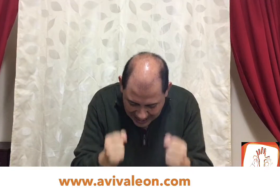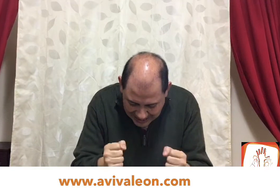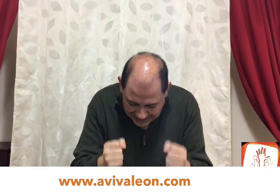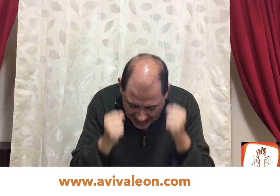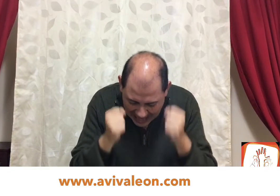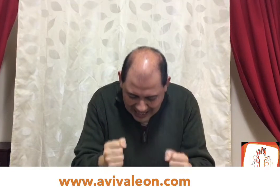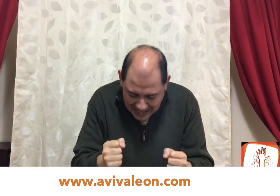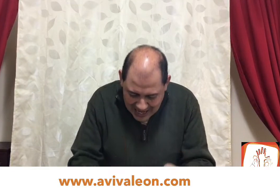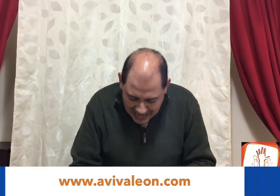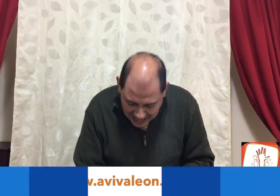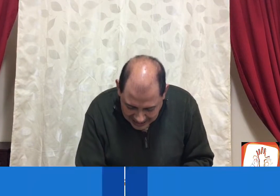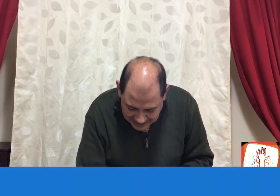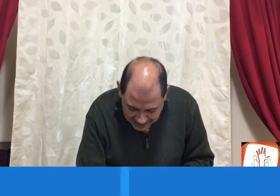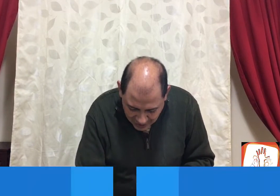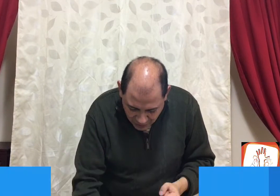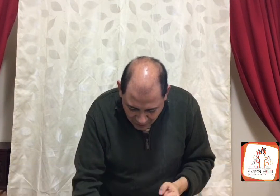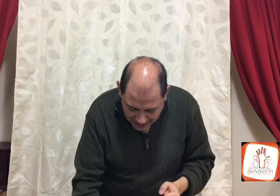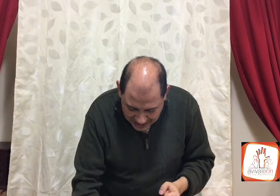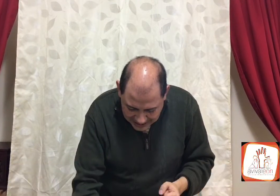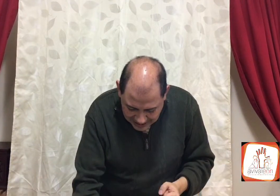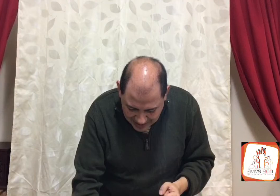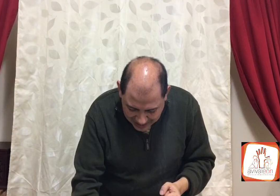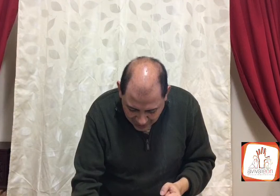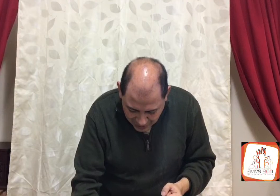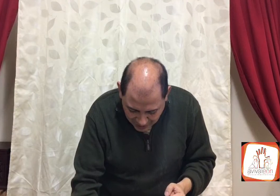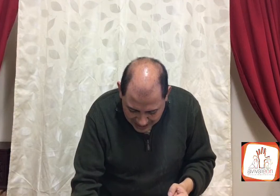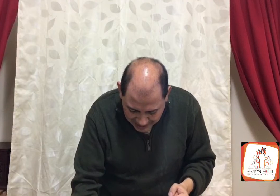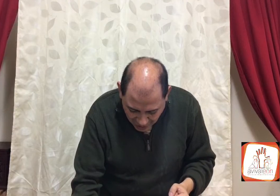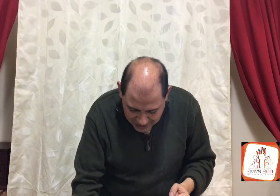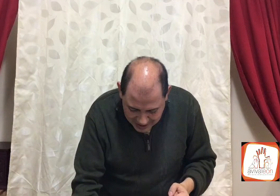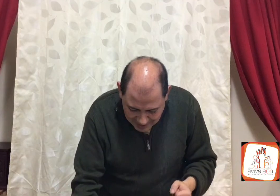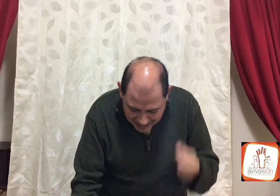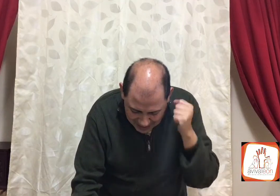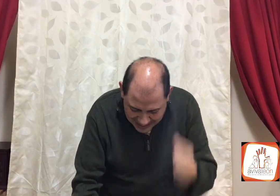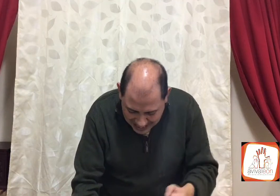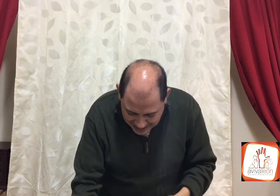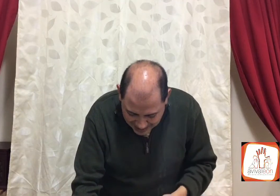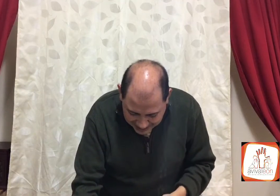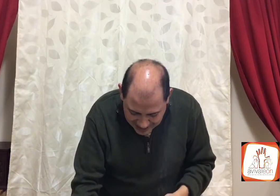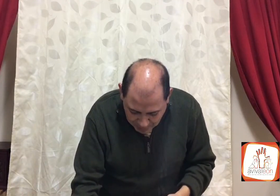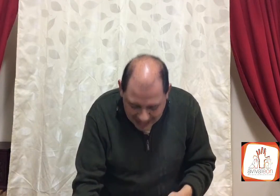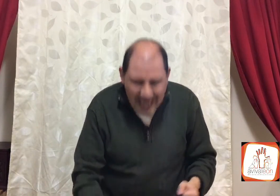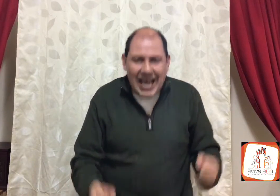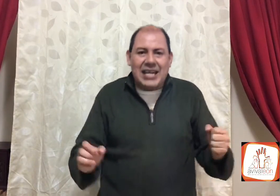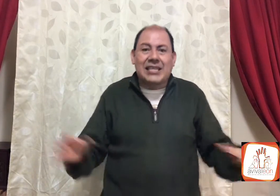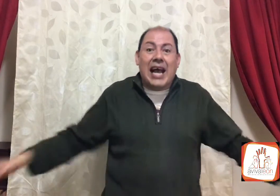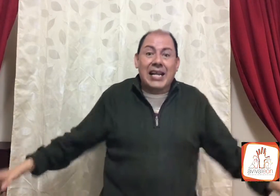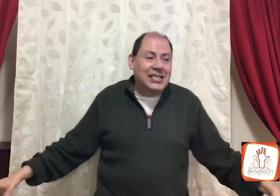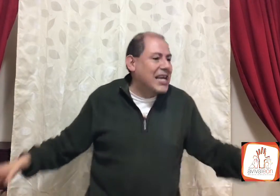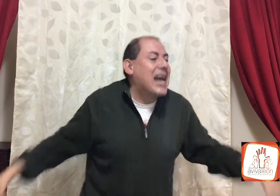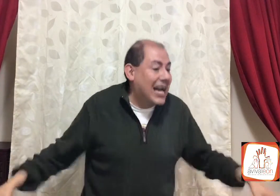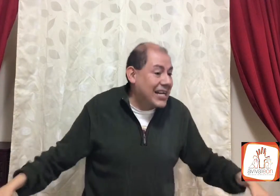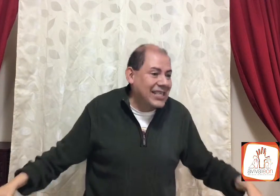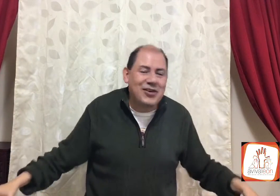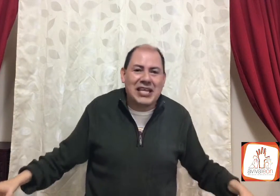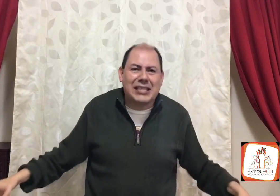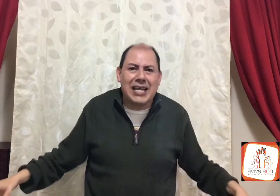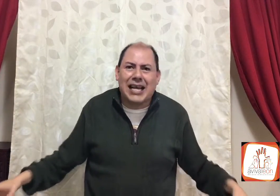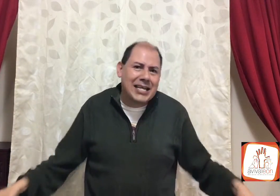agárrense Ari, agárrense Arnulfo, agárrense Vero, Roberto, Mariana, Martín, Martín, Pati, agárrense, agárrense, agárrense, donde está, digan,